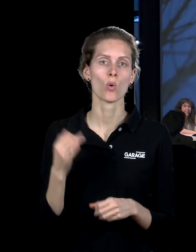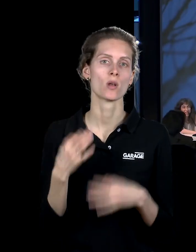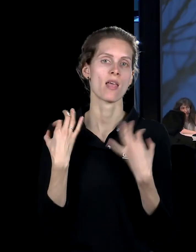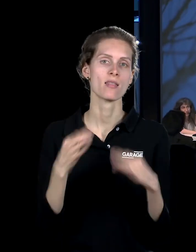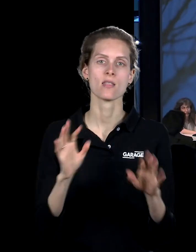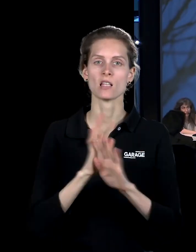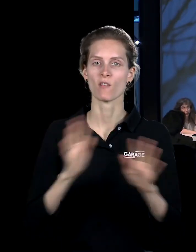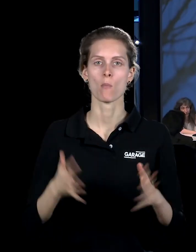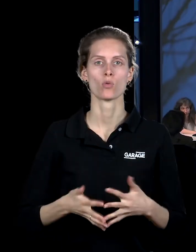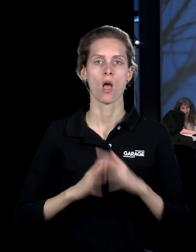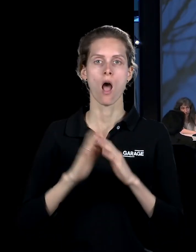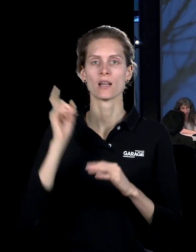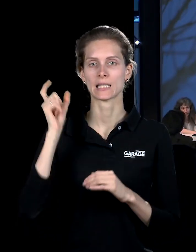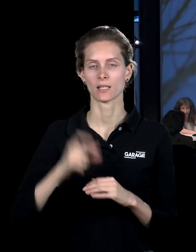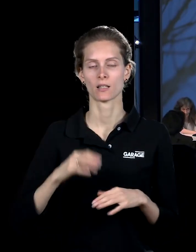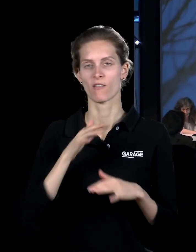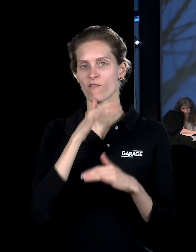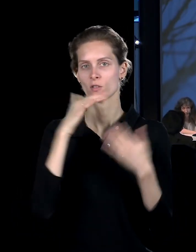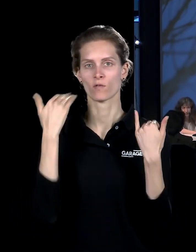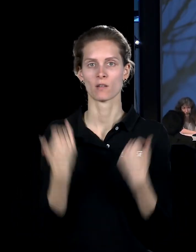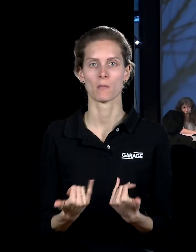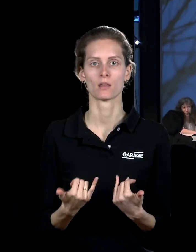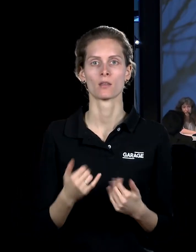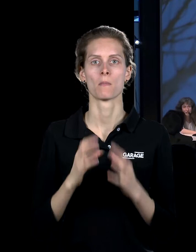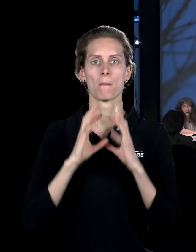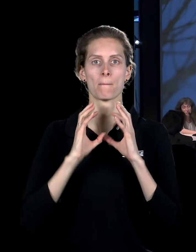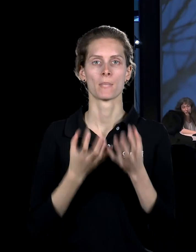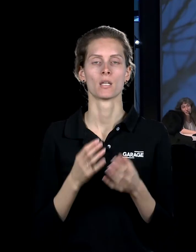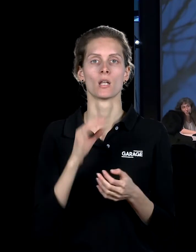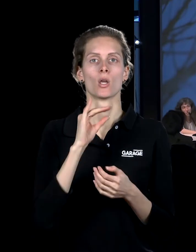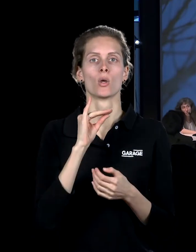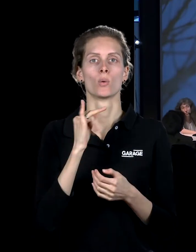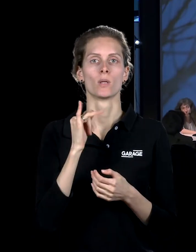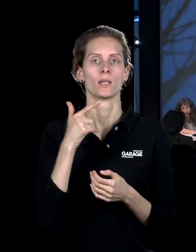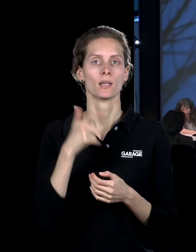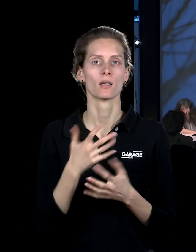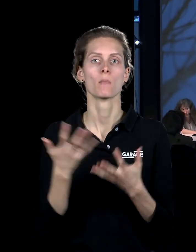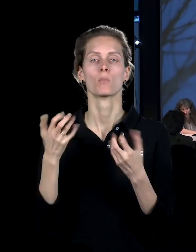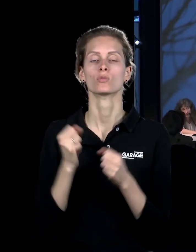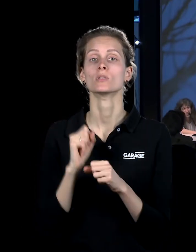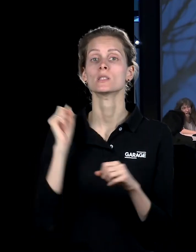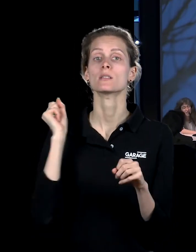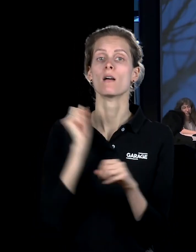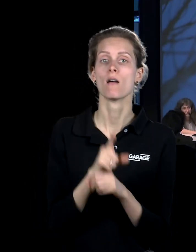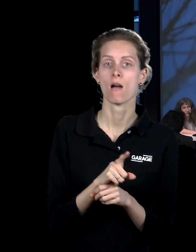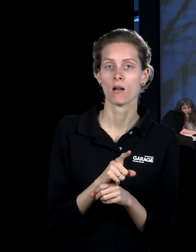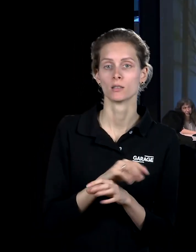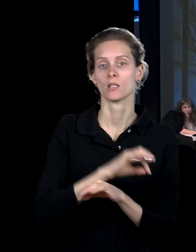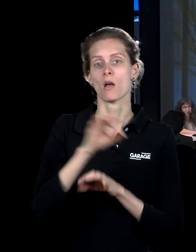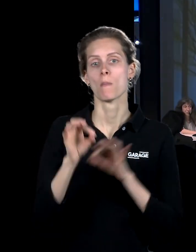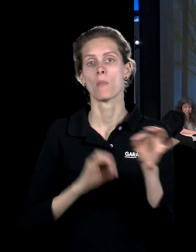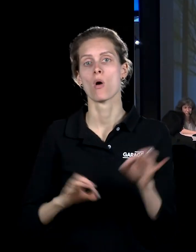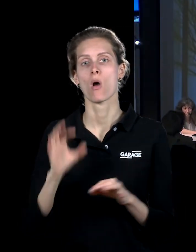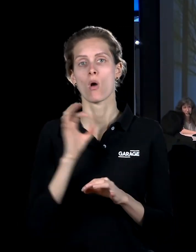получает заказ от того же, видимо, институции сделать проект про историю про Ле Корбюзье, который он